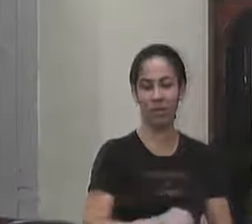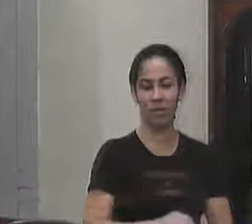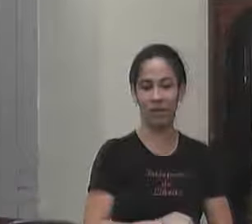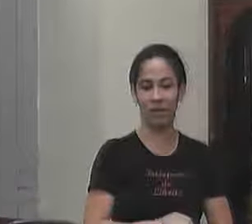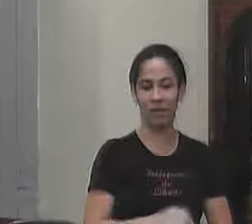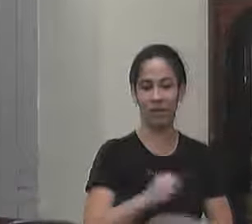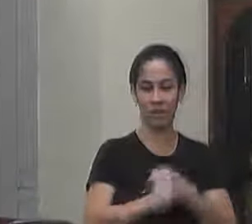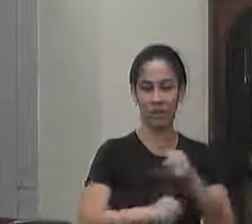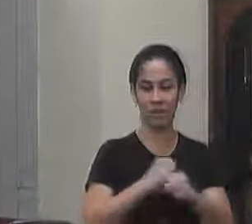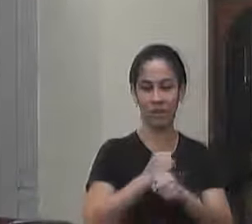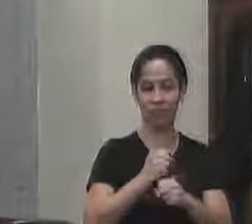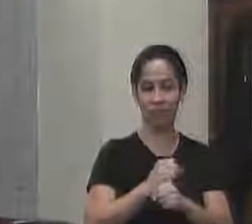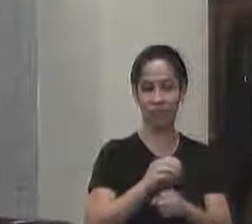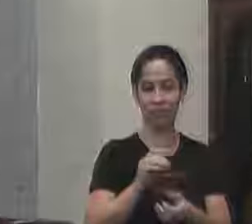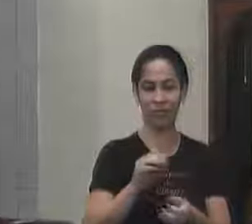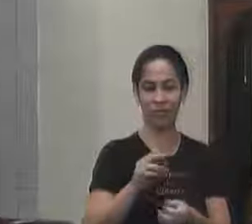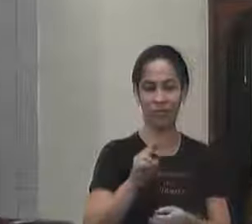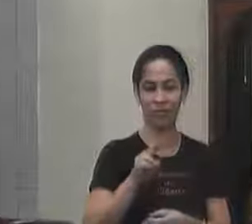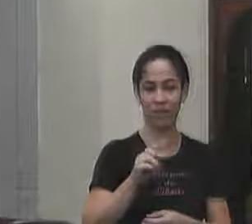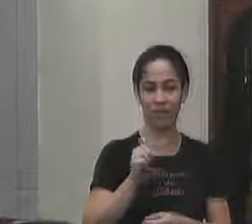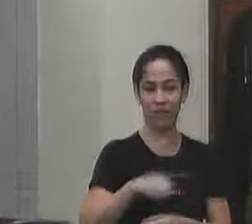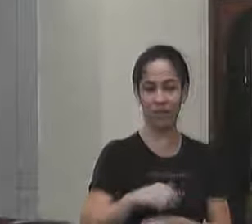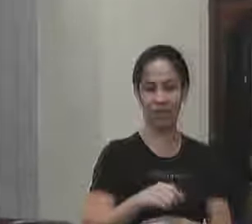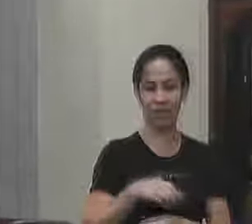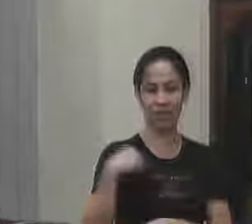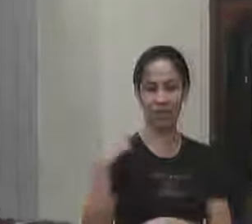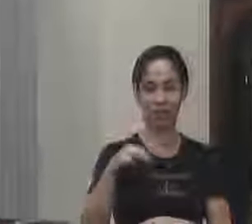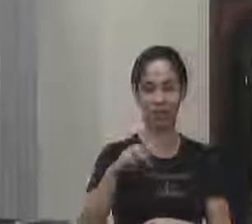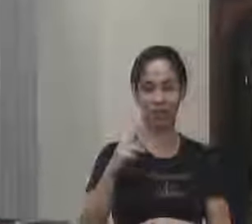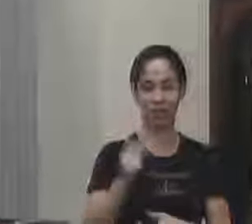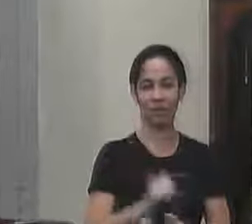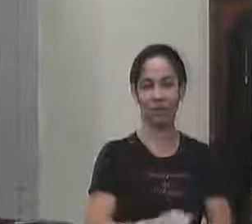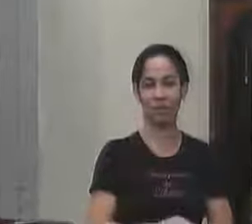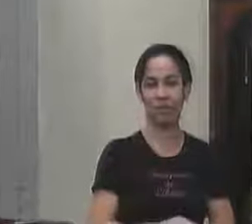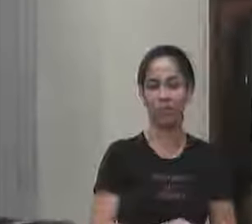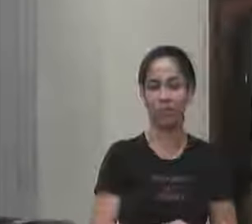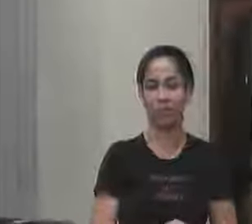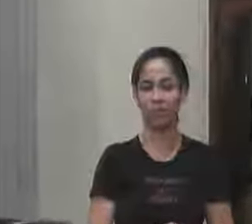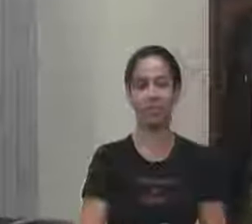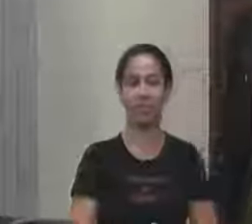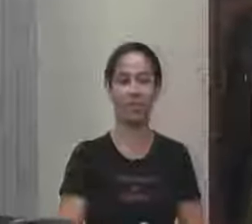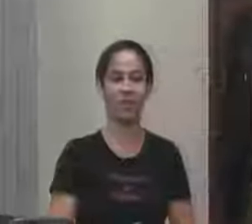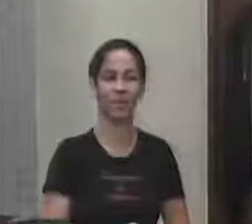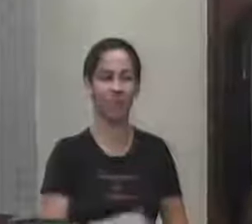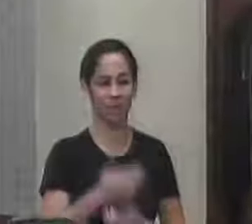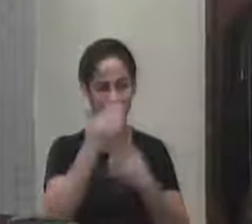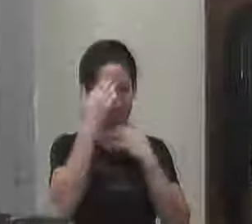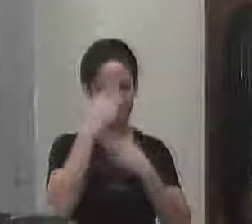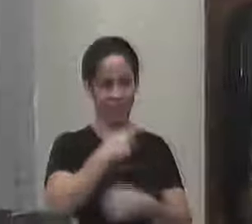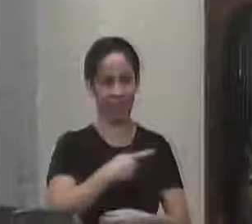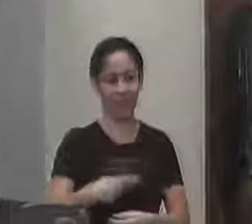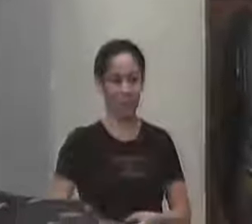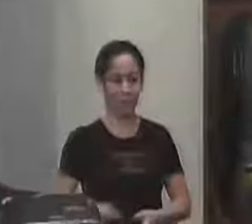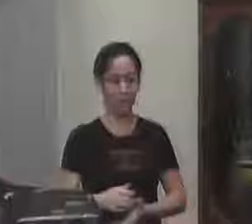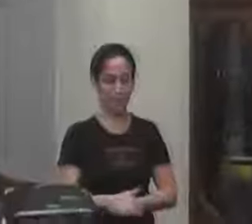sabe no ano que vem da C.A. talvez vereadora Michele Cabral obrigado secretária obrigado presidente